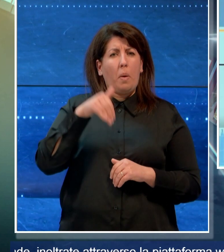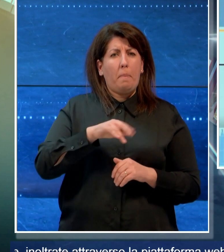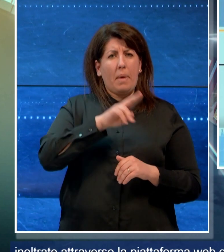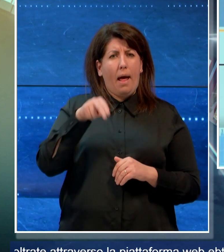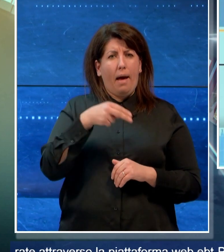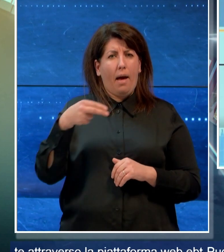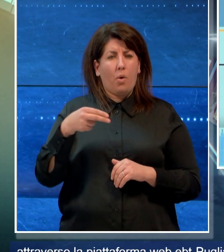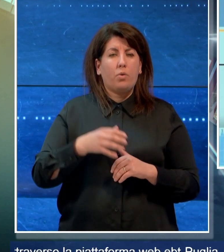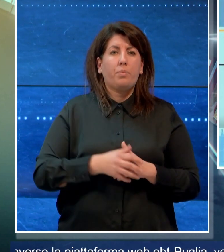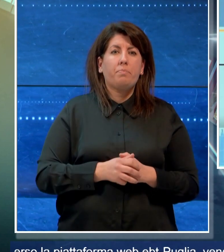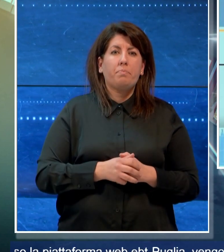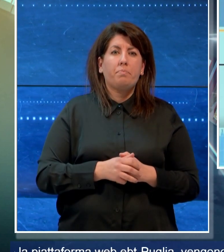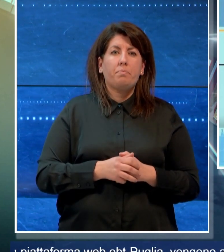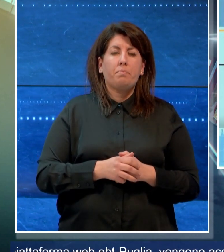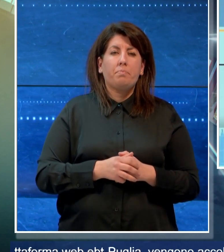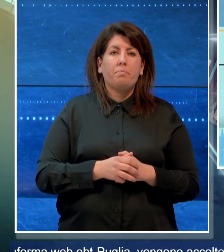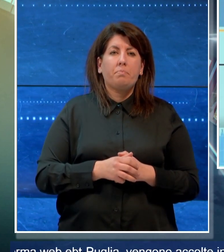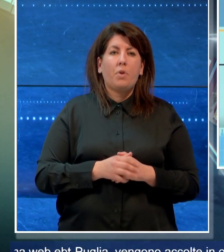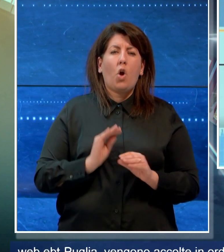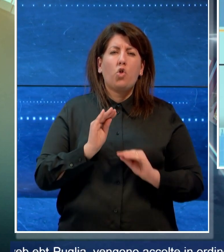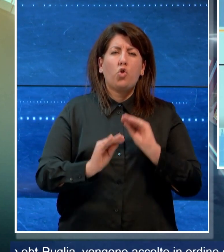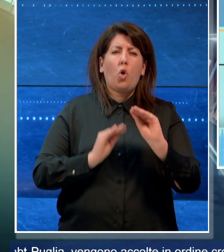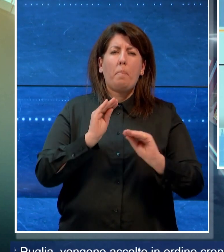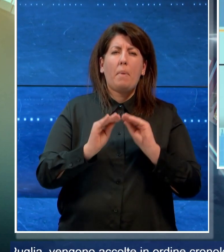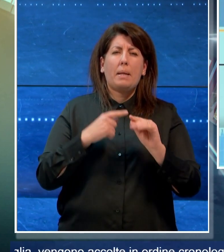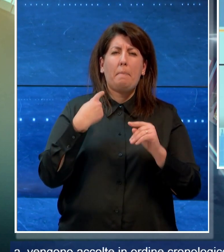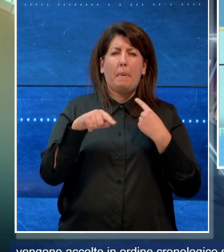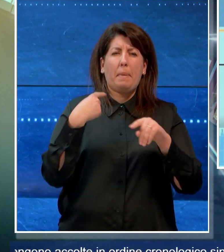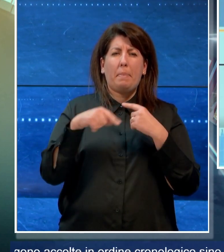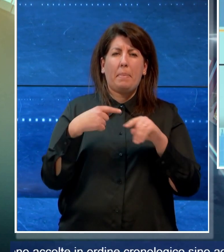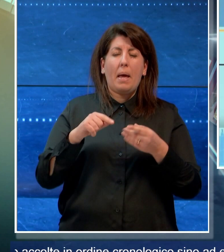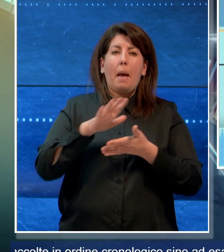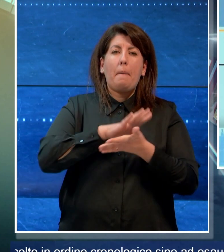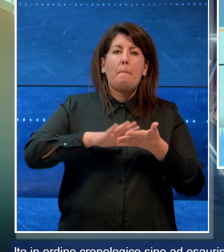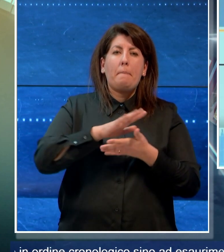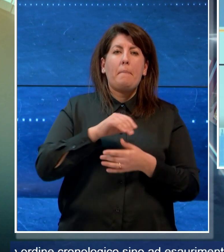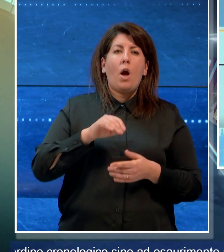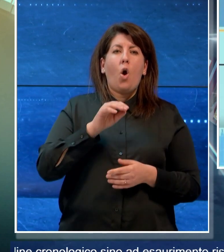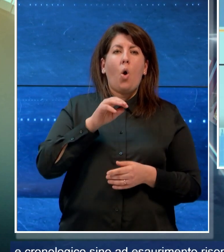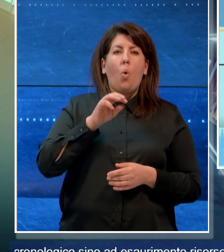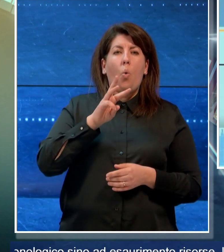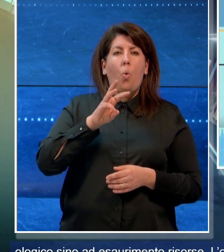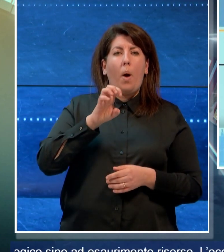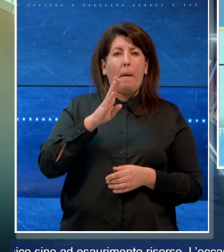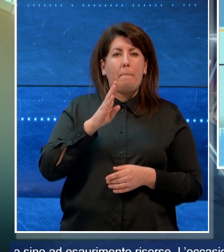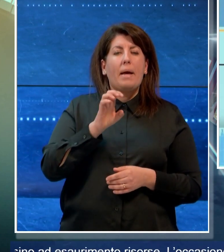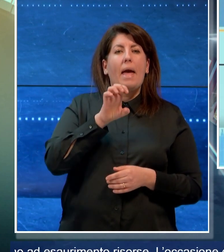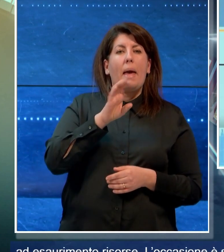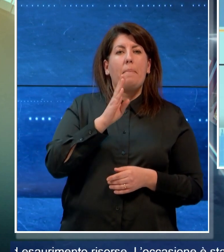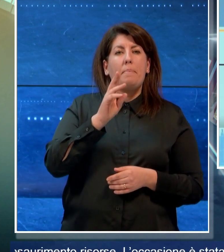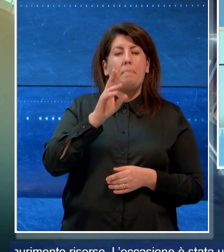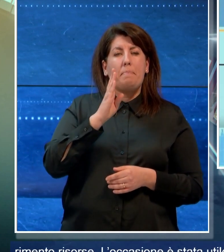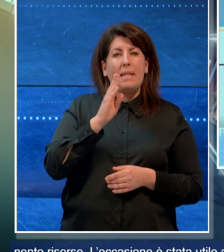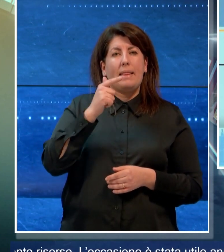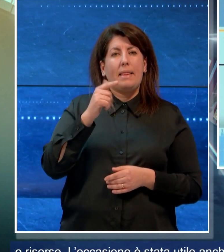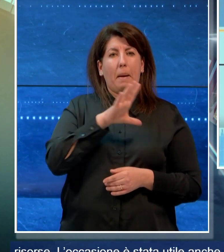Le domande, inoltrate attraverso la piattaforma web EBT Puglia, vengono accolte in ordine